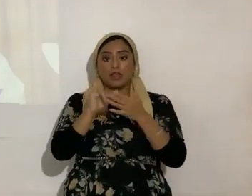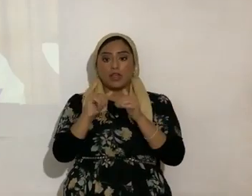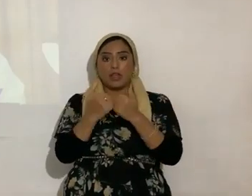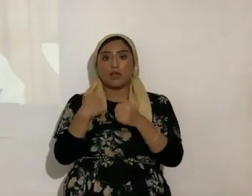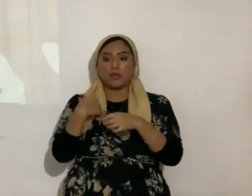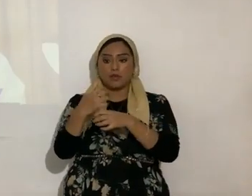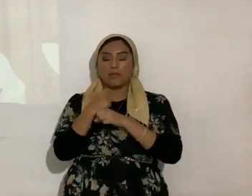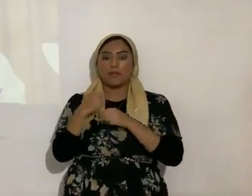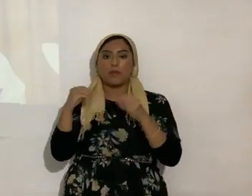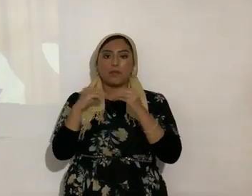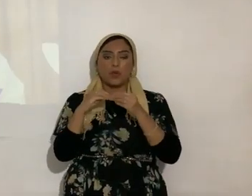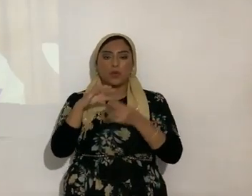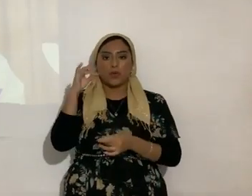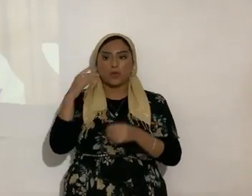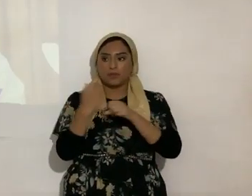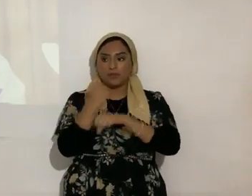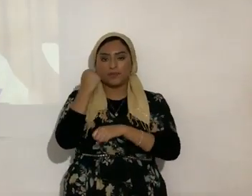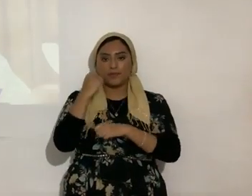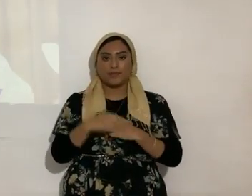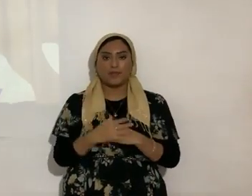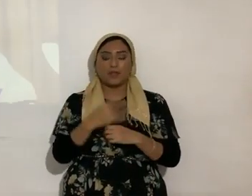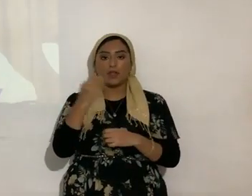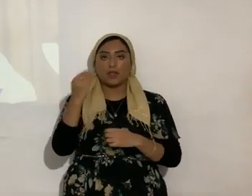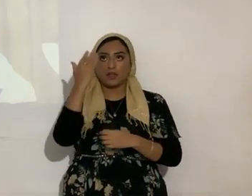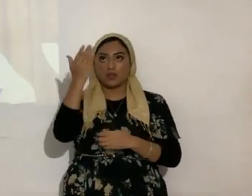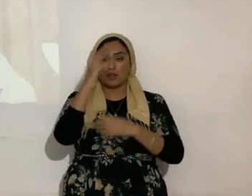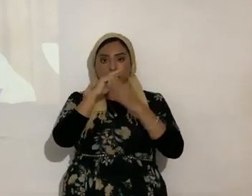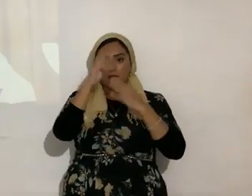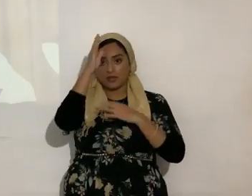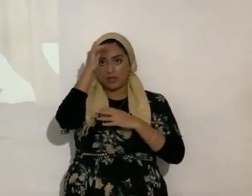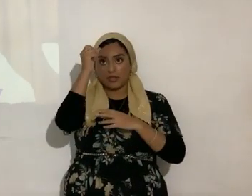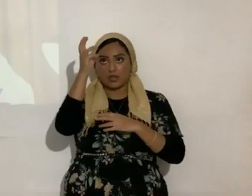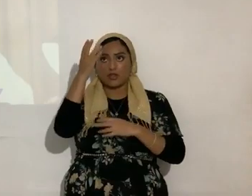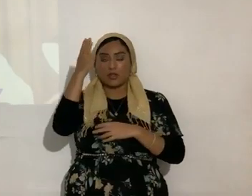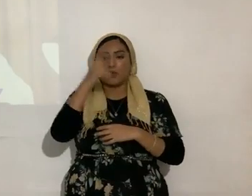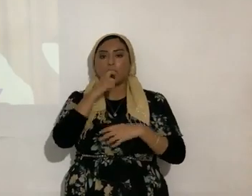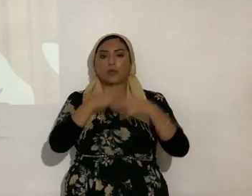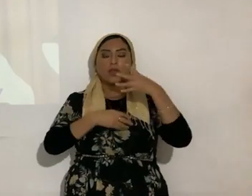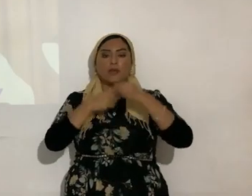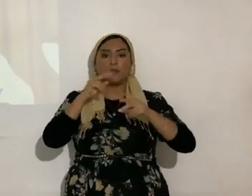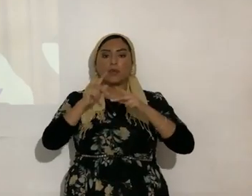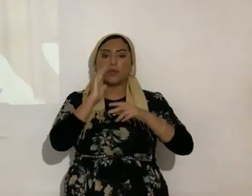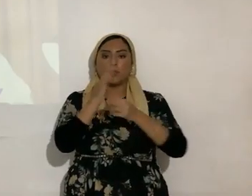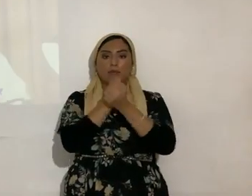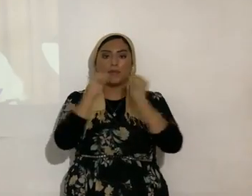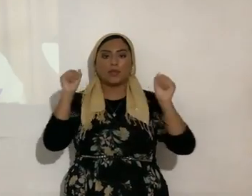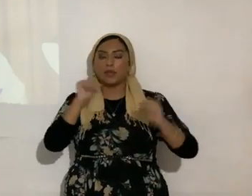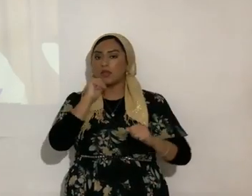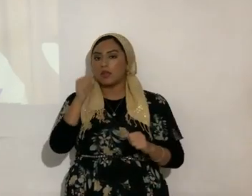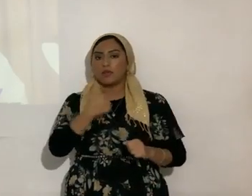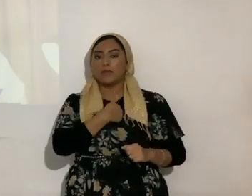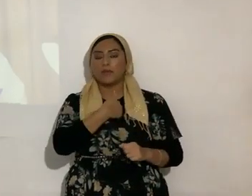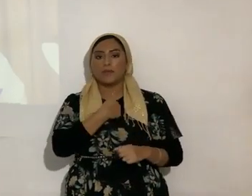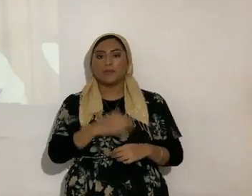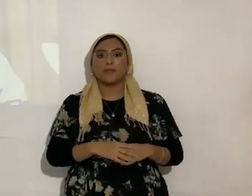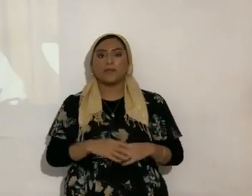almas entre todos, y el Eterno Yashua es el que agrega a los que han de ser salvos, no nosotros. Vamos a empezar con la